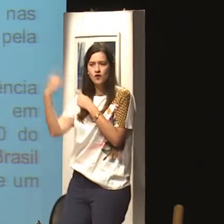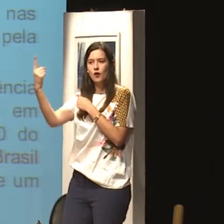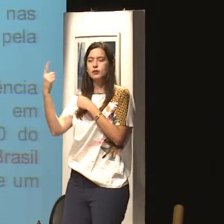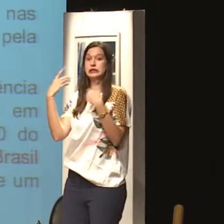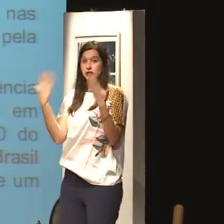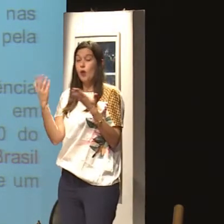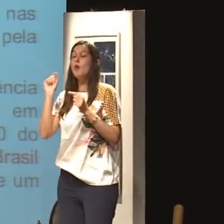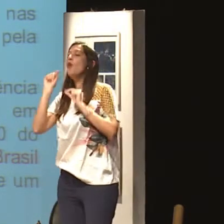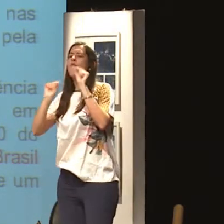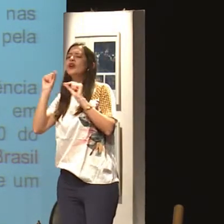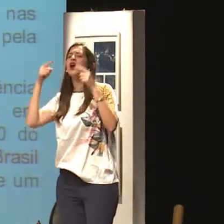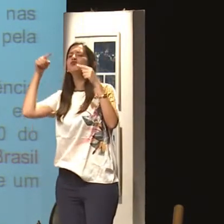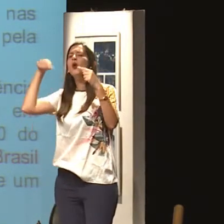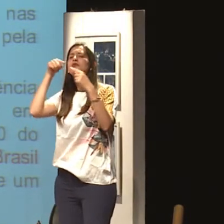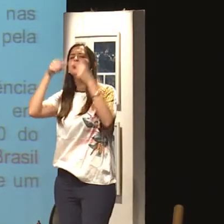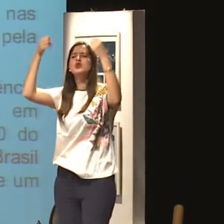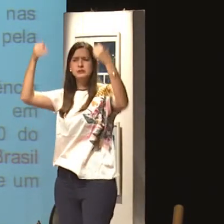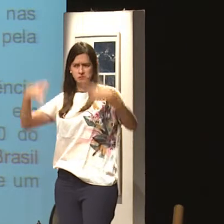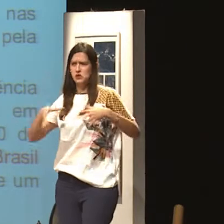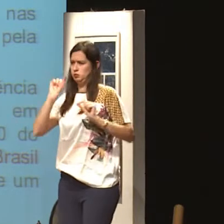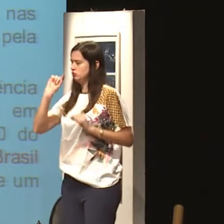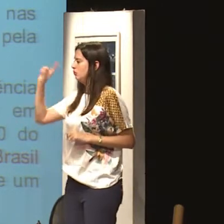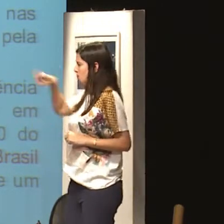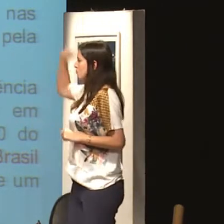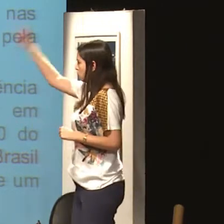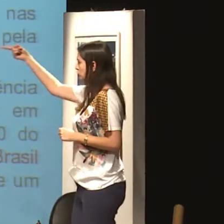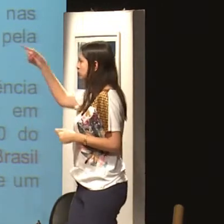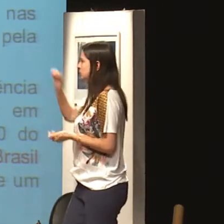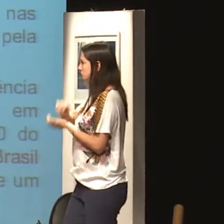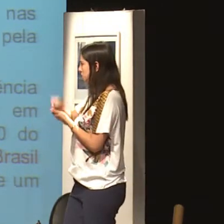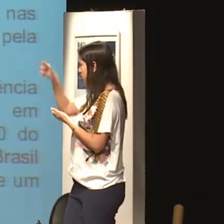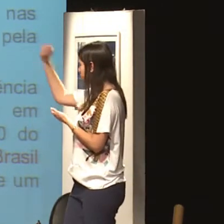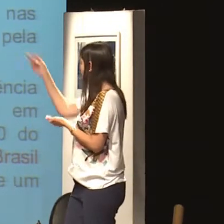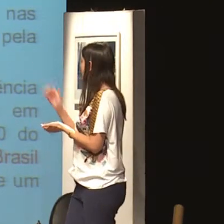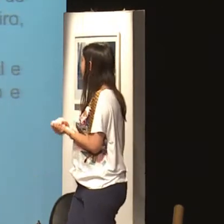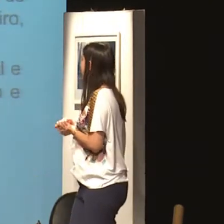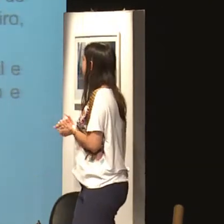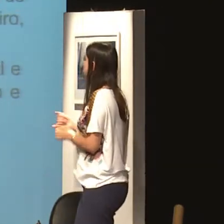se transportar, se locomover, pegar ônibus e tal? Depois eu vou explicar melhor. Próximo slide.